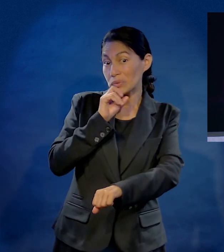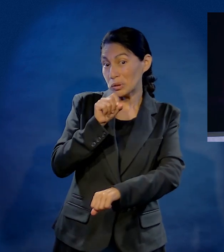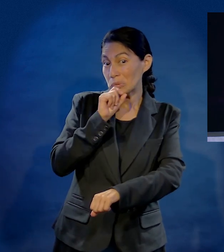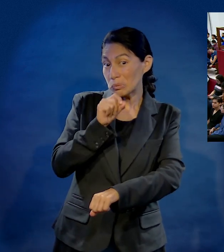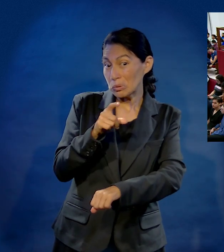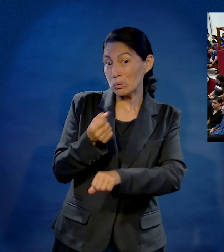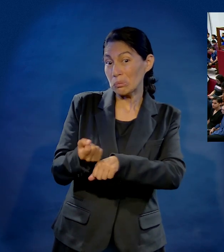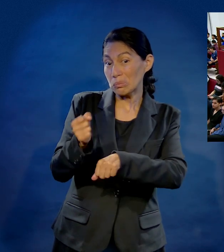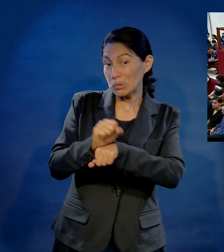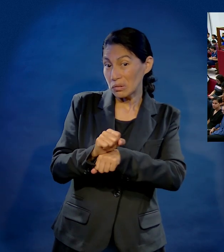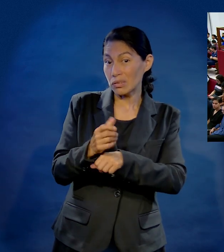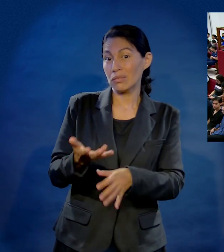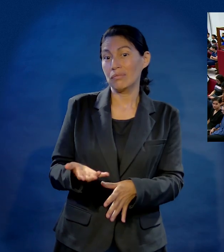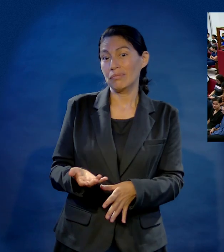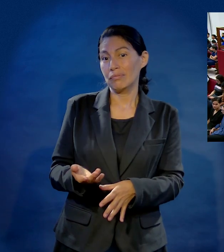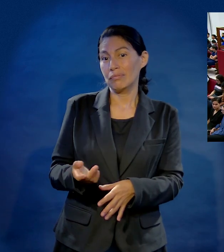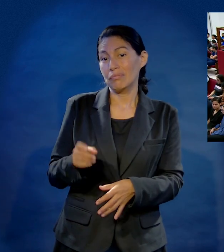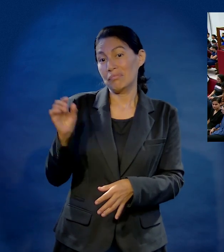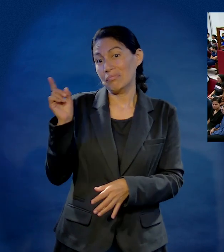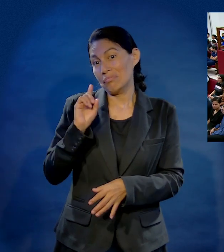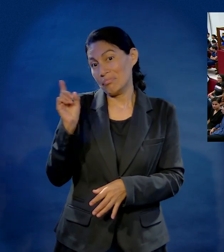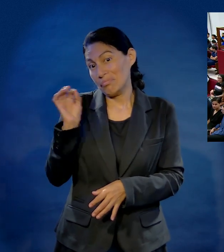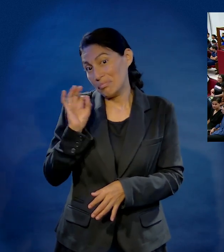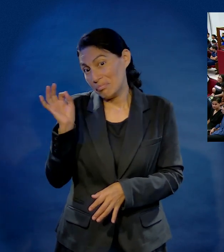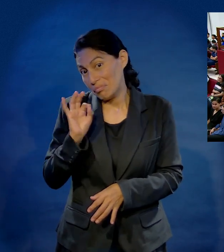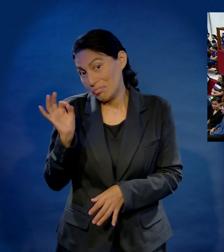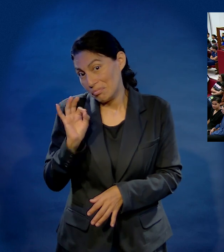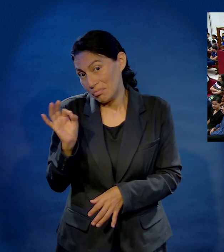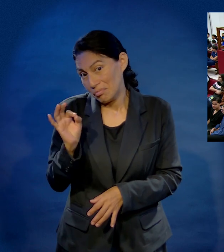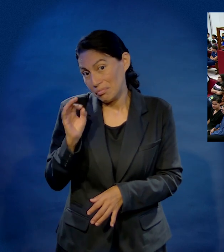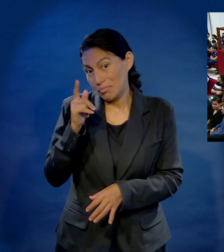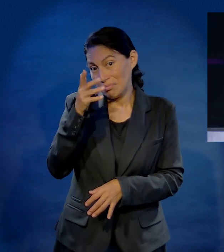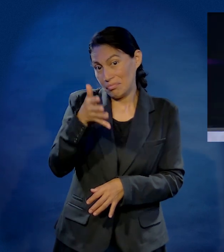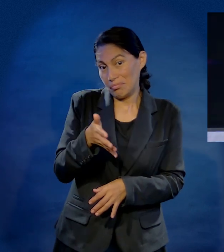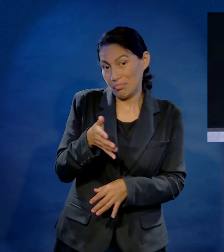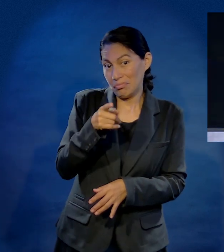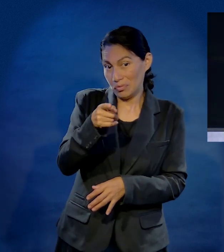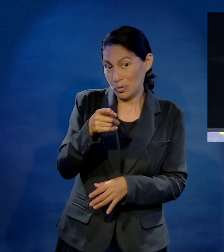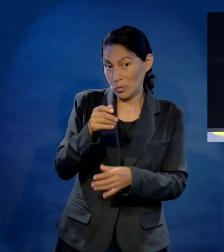O usa los mismos calcetines toda la semana, porque quizá tú los vas a lavar.